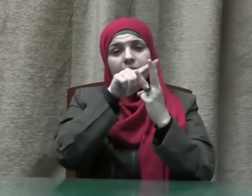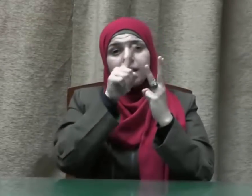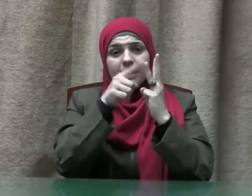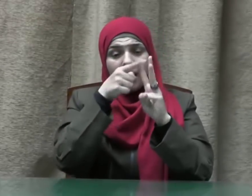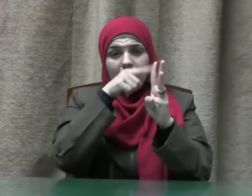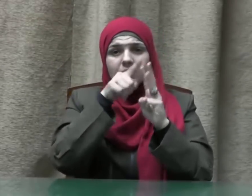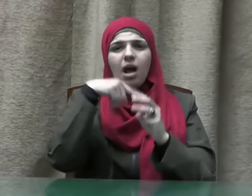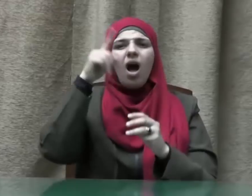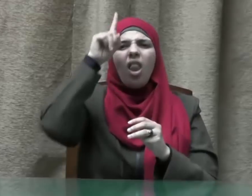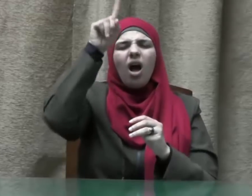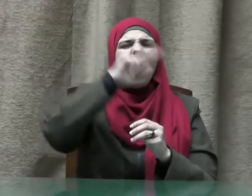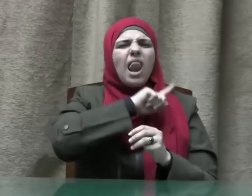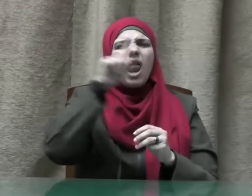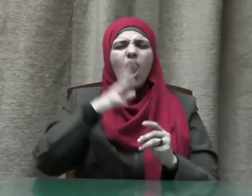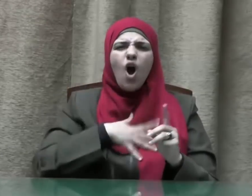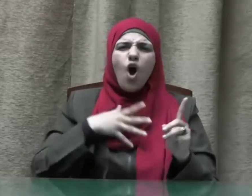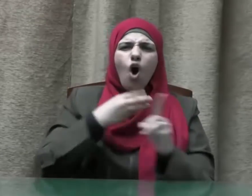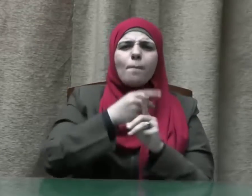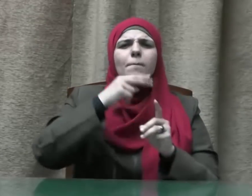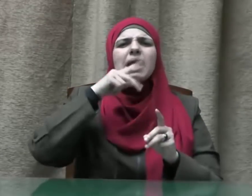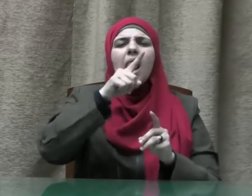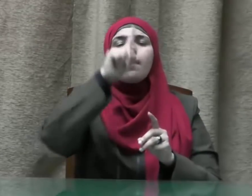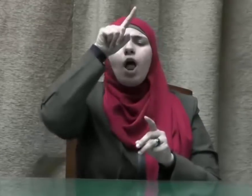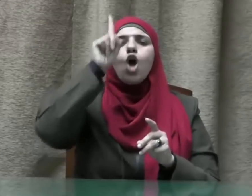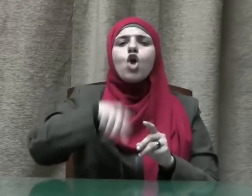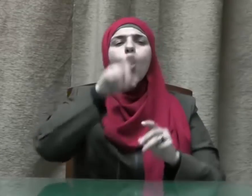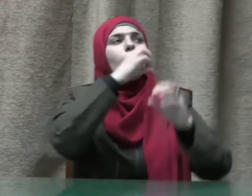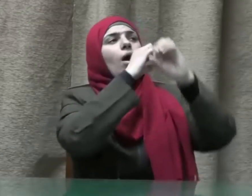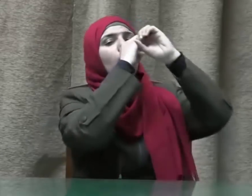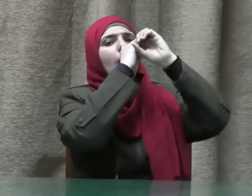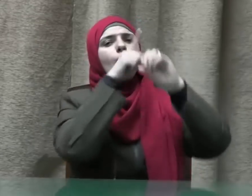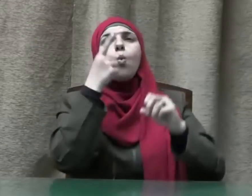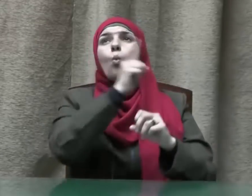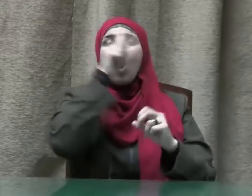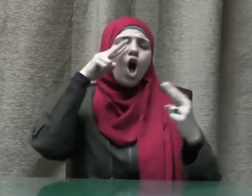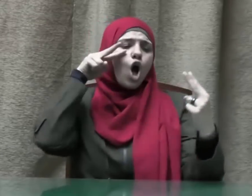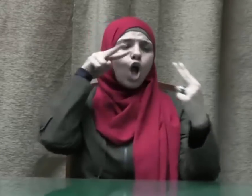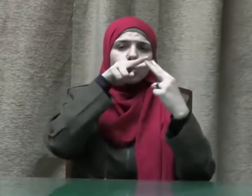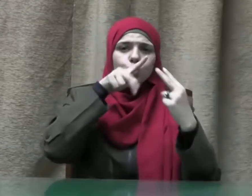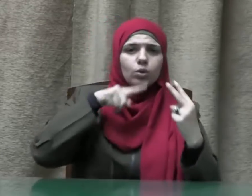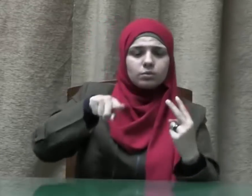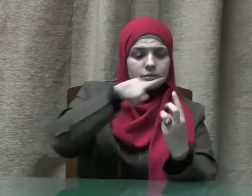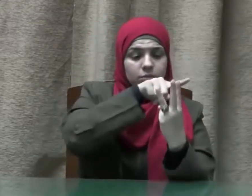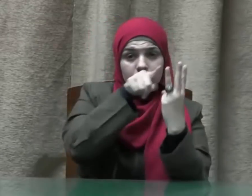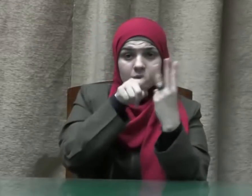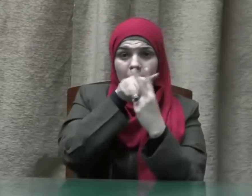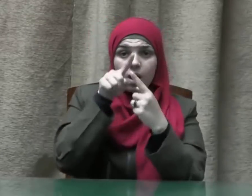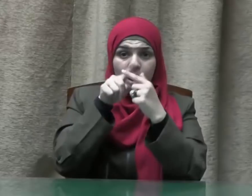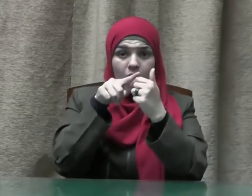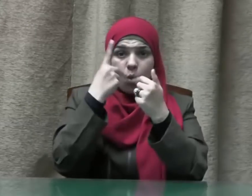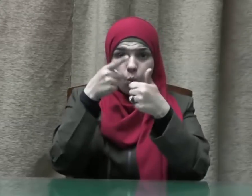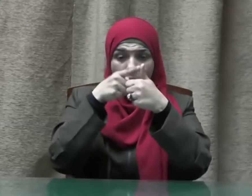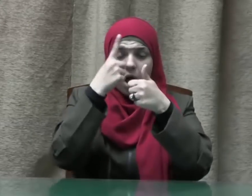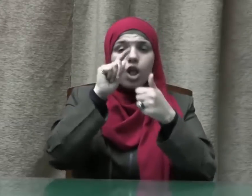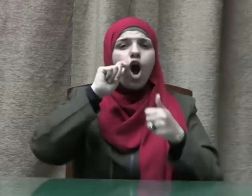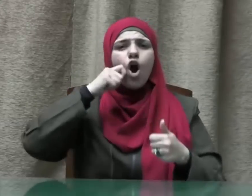يكلمهم الله يوم القيامة ولا ينظر إليهم رجل حلف على سلعة